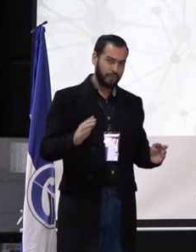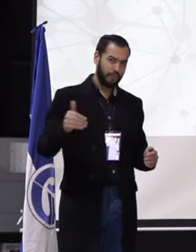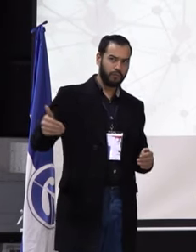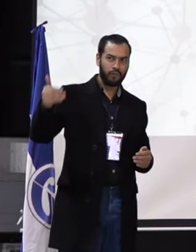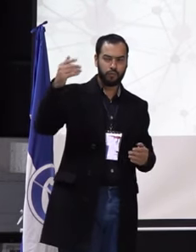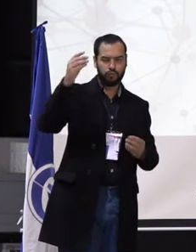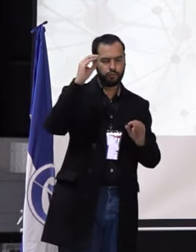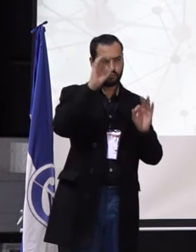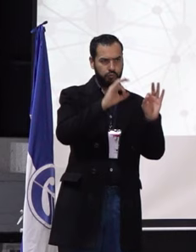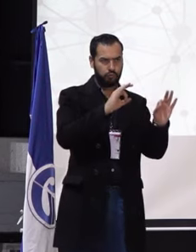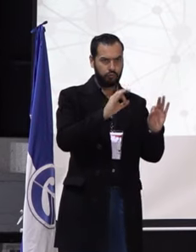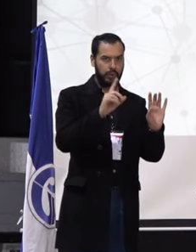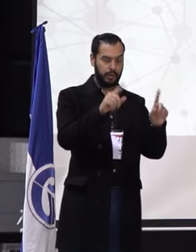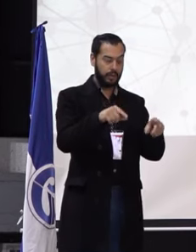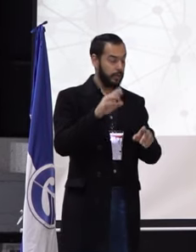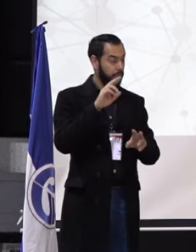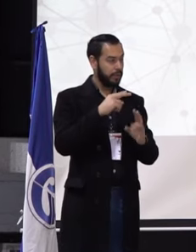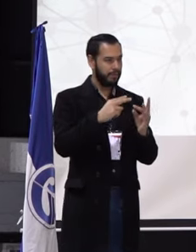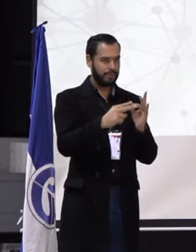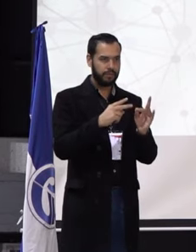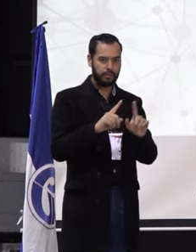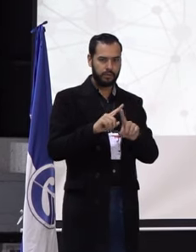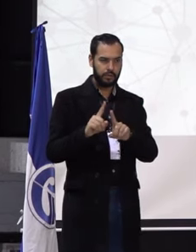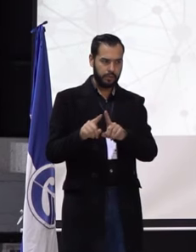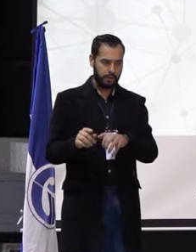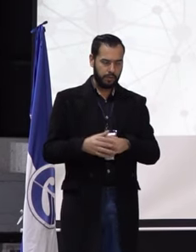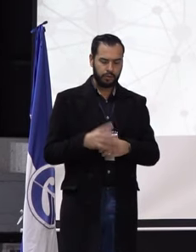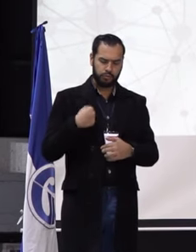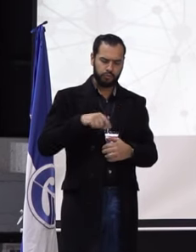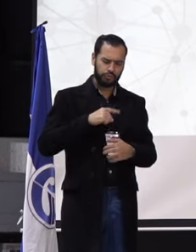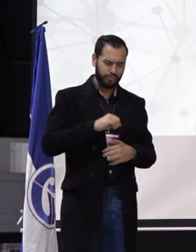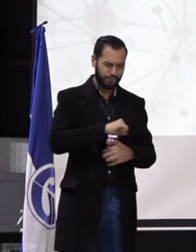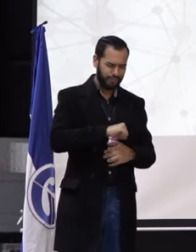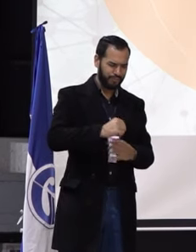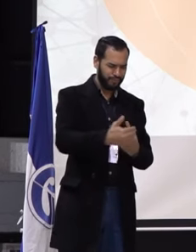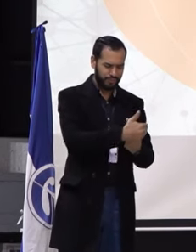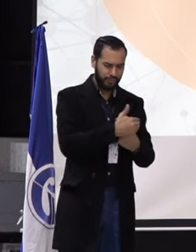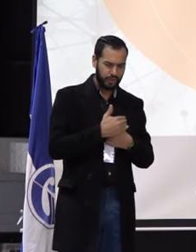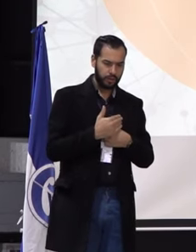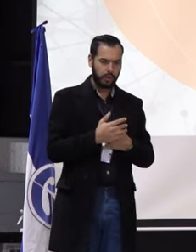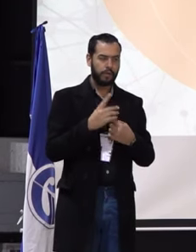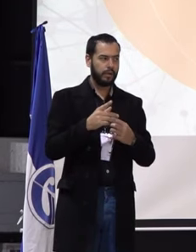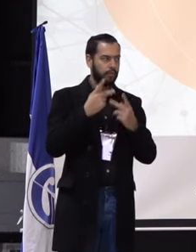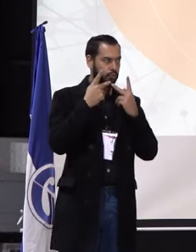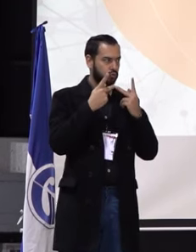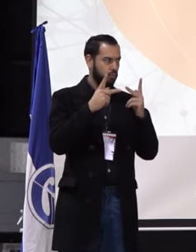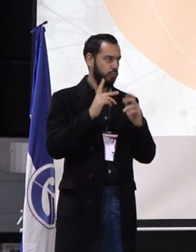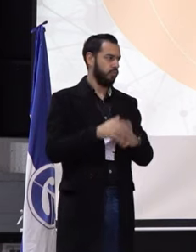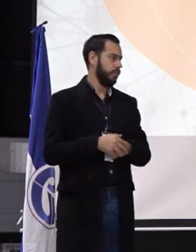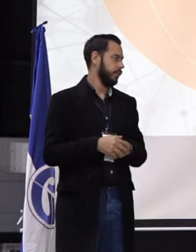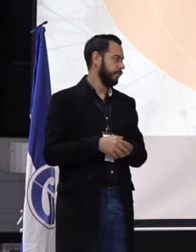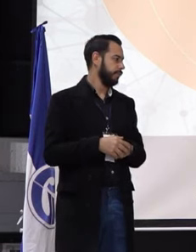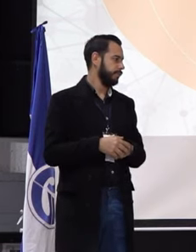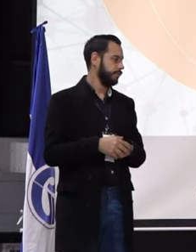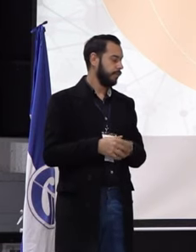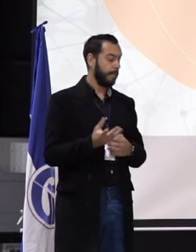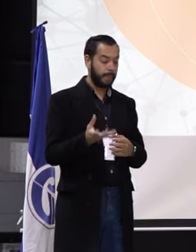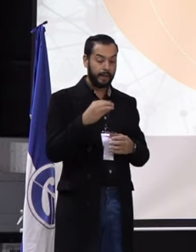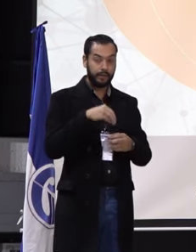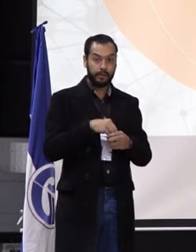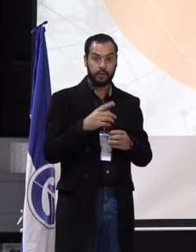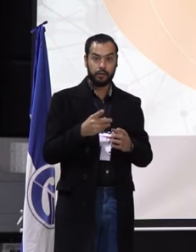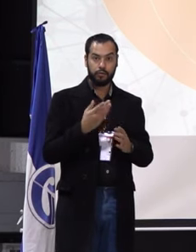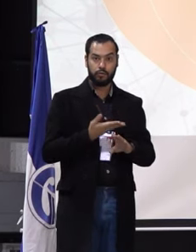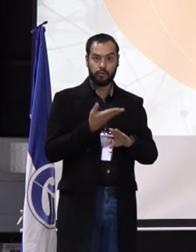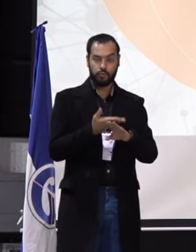puntos de vista. Cómo nosotros defendemos y argumentamos ese carácter de lo público. Dentro de la propuesta que